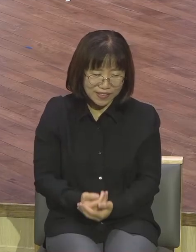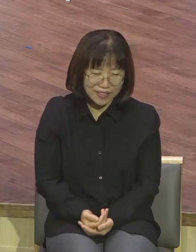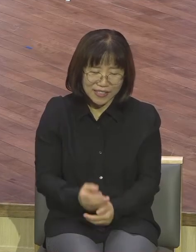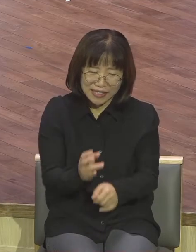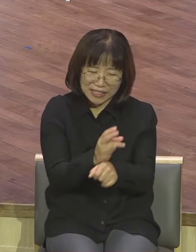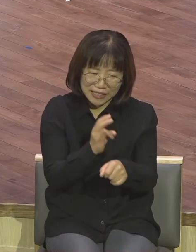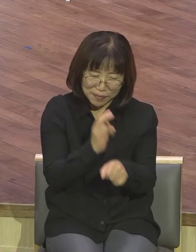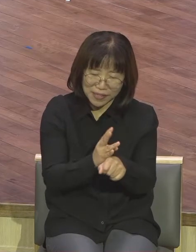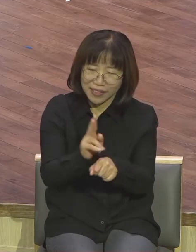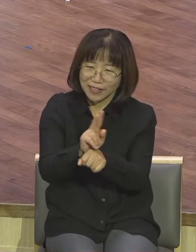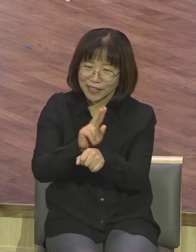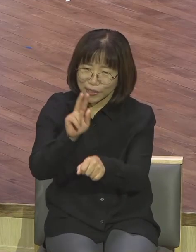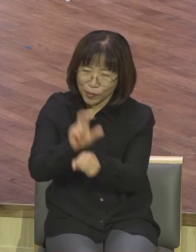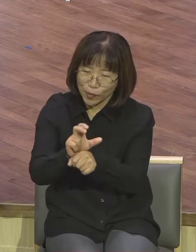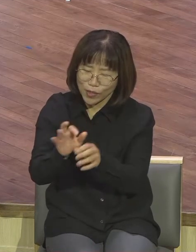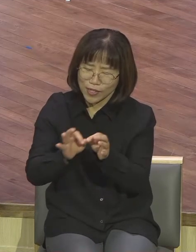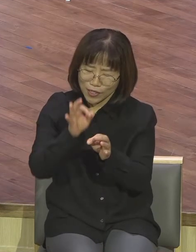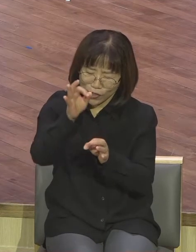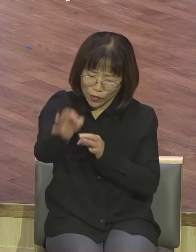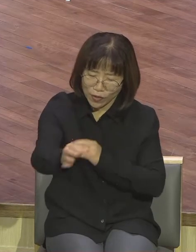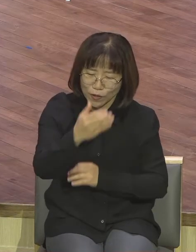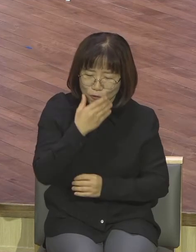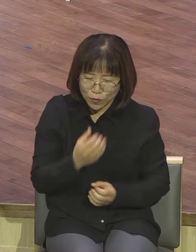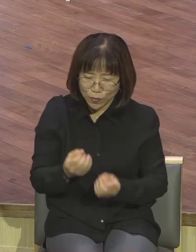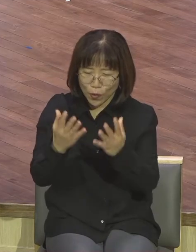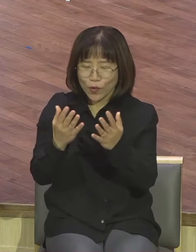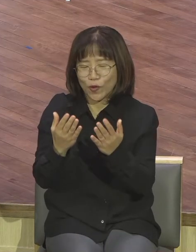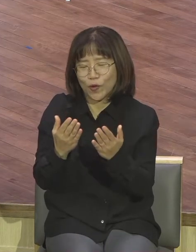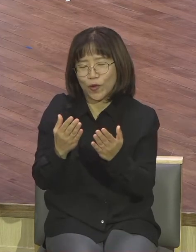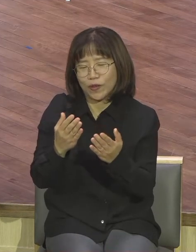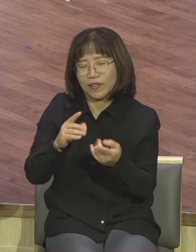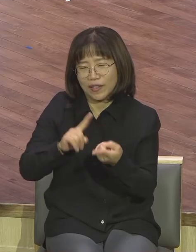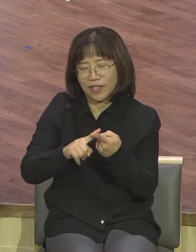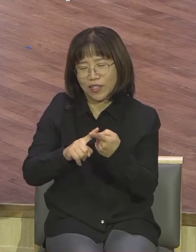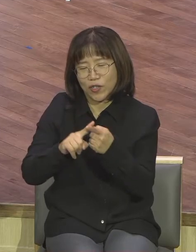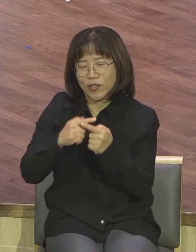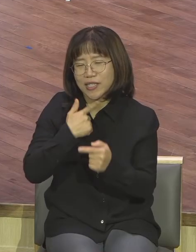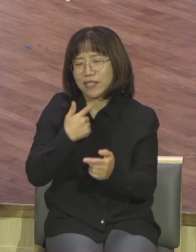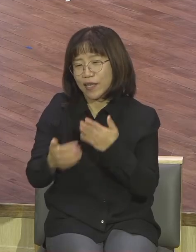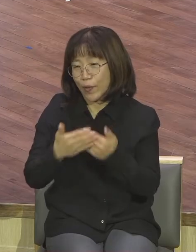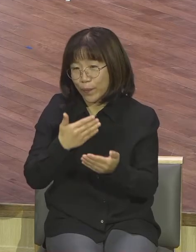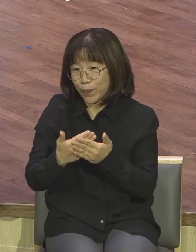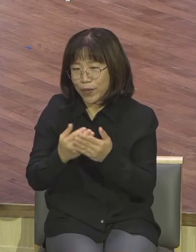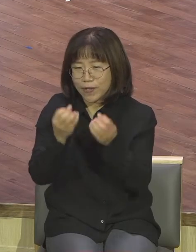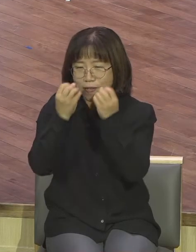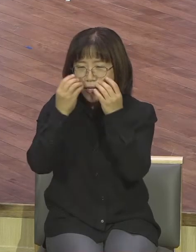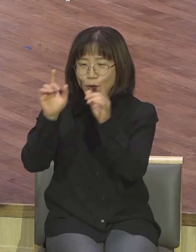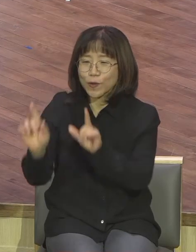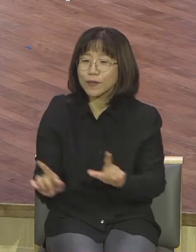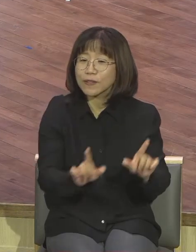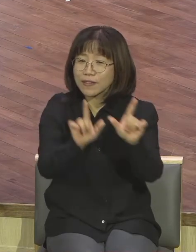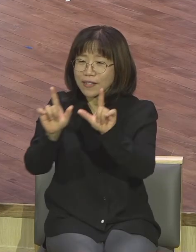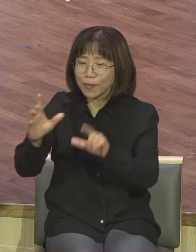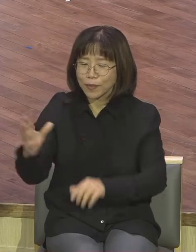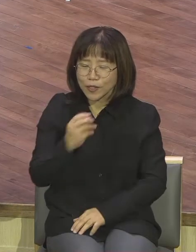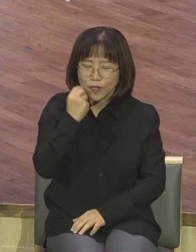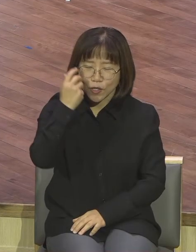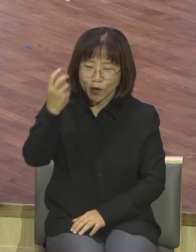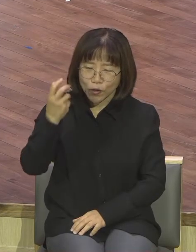축복 체험하고 늘 재창조의 삶 아멘 새로운 삶 성령의 사람으로 쓰임 받으시길 바랍니다